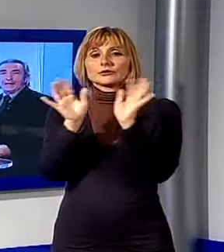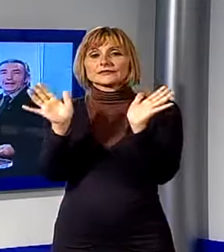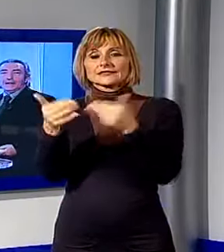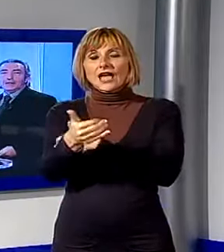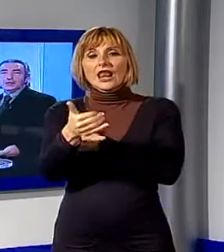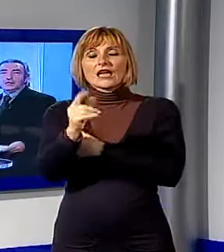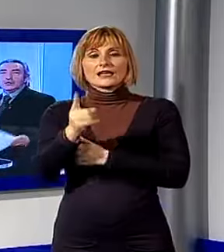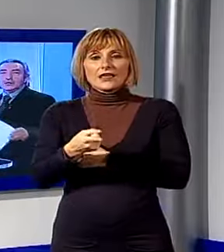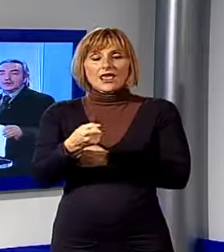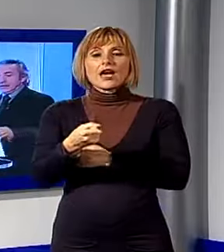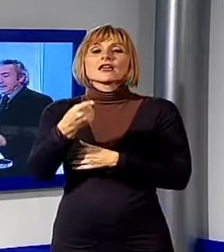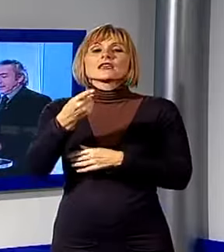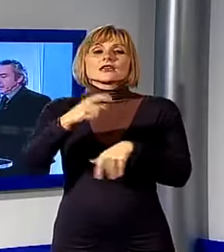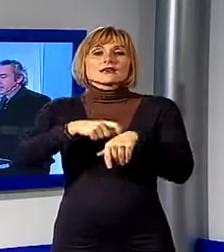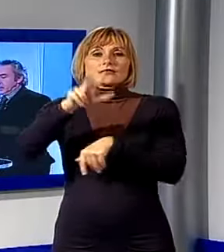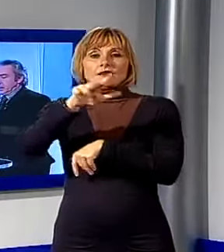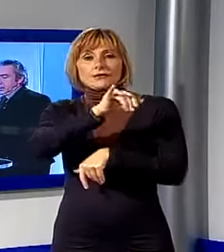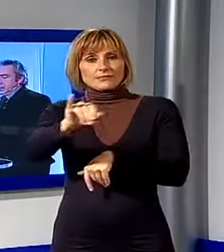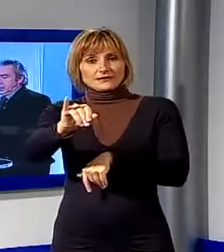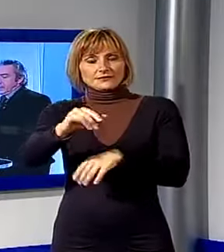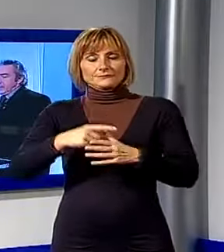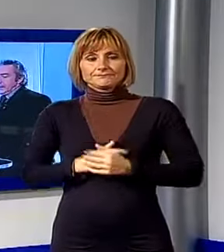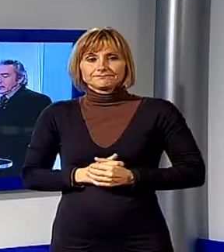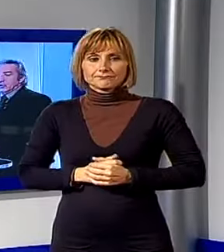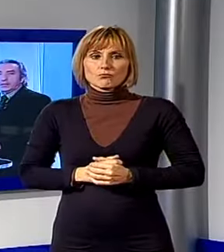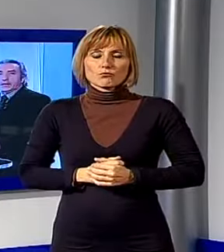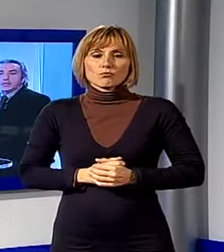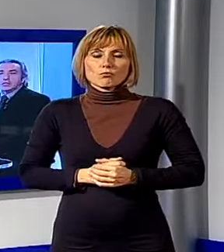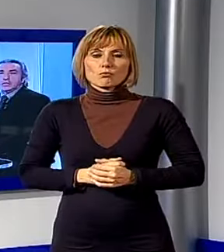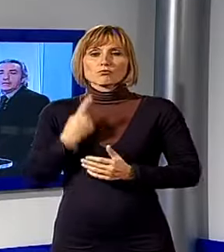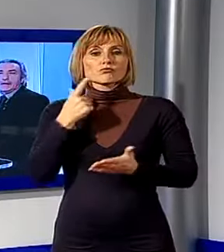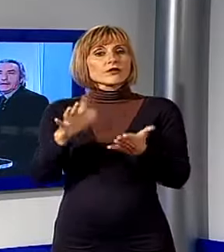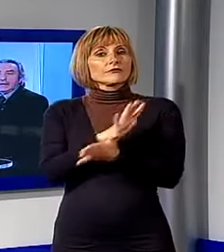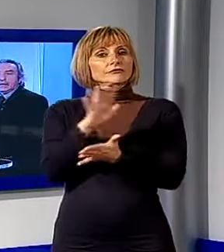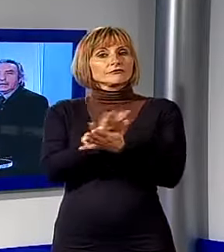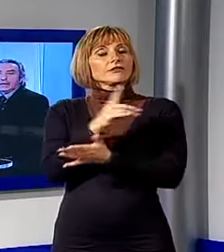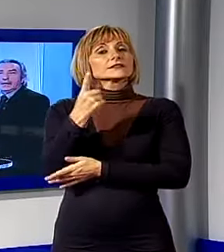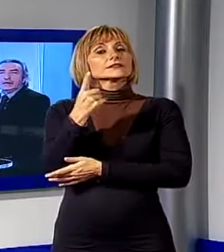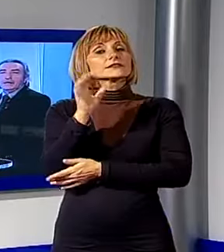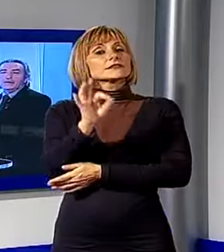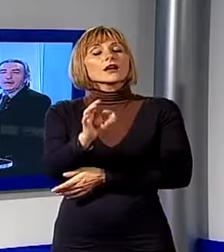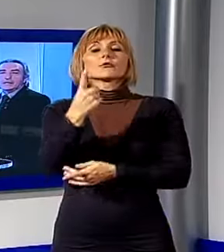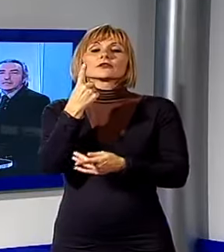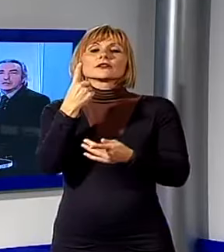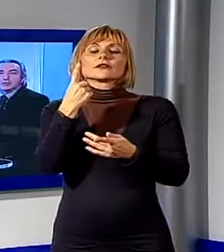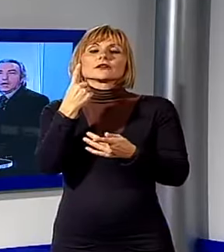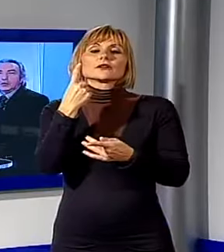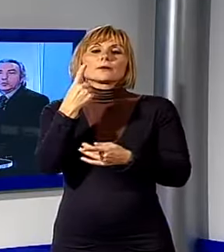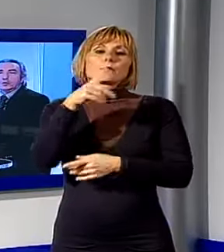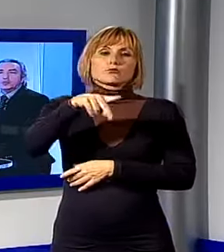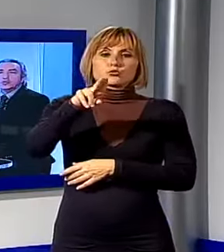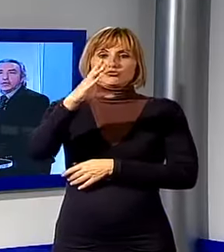granai alle 15 e 30. Un evento per celebrare il grande maestro